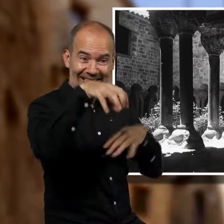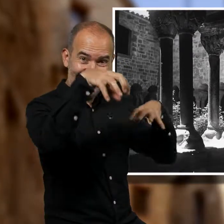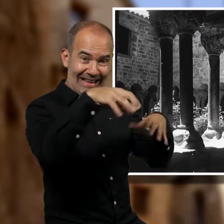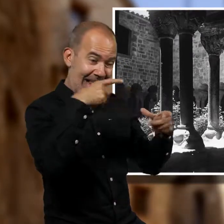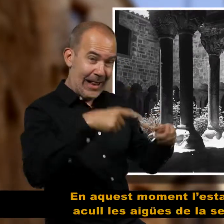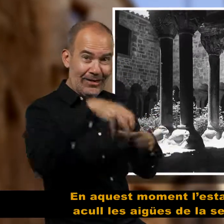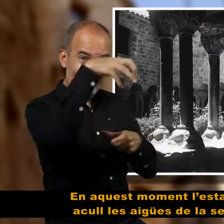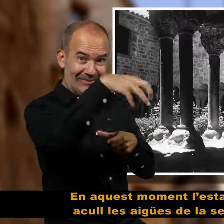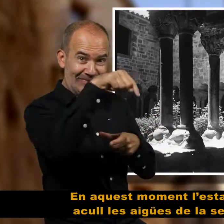aigües de la seva conca.